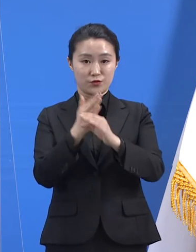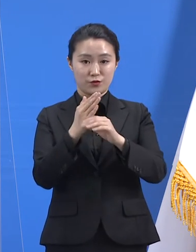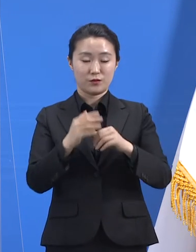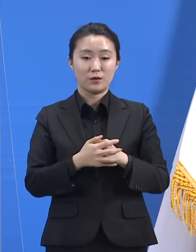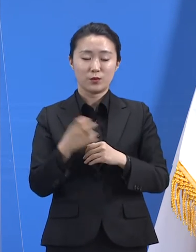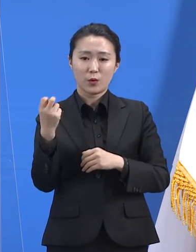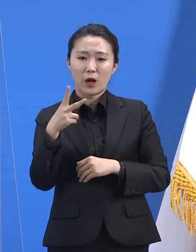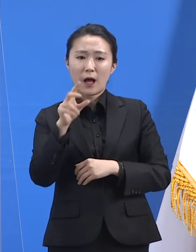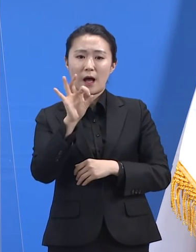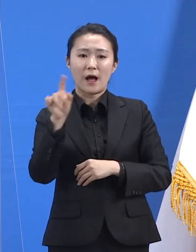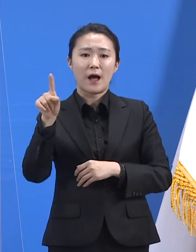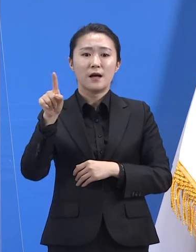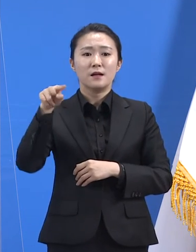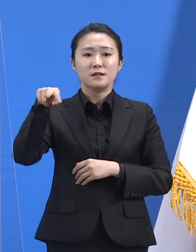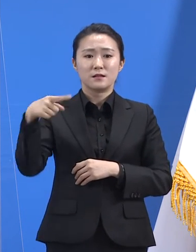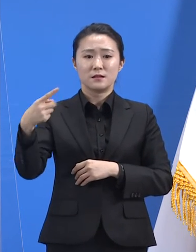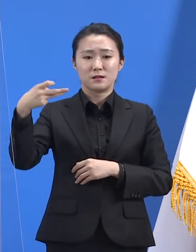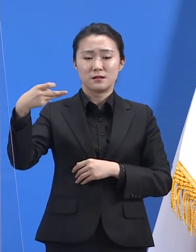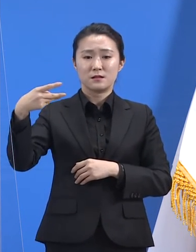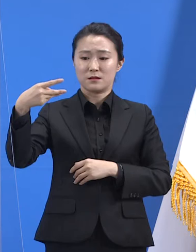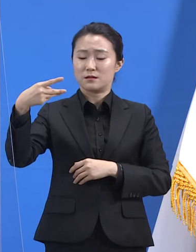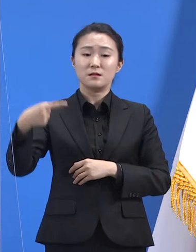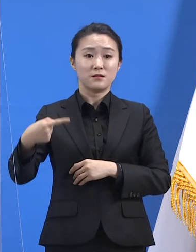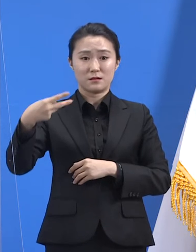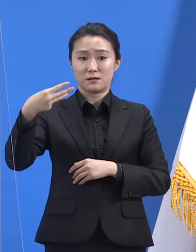위탁의료기관도 운영 중입니다.